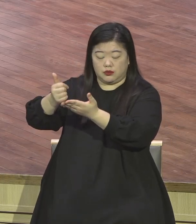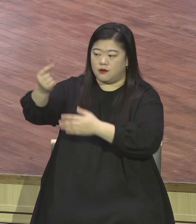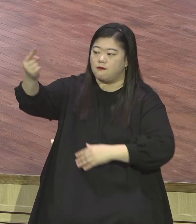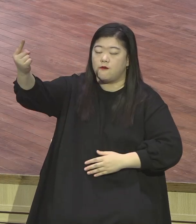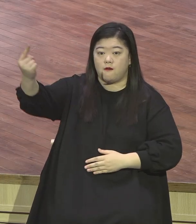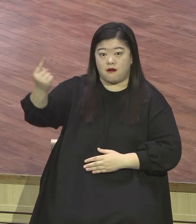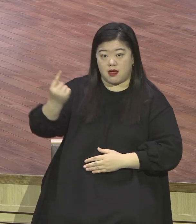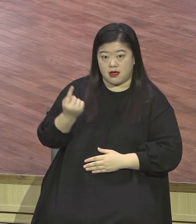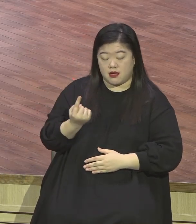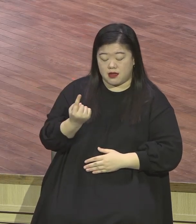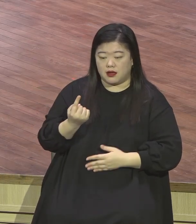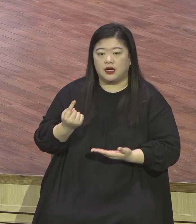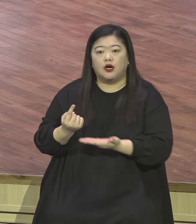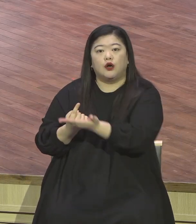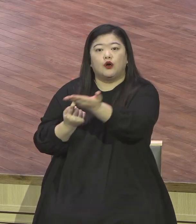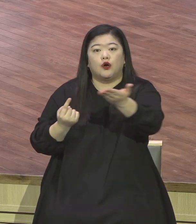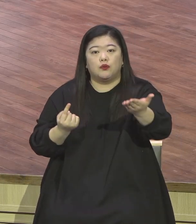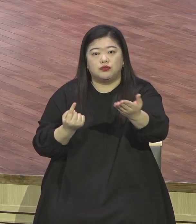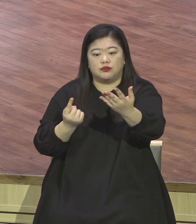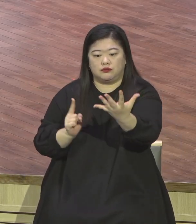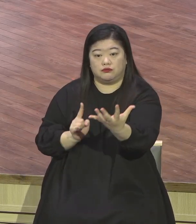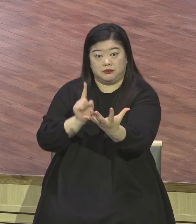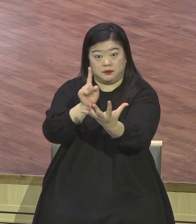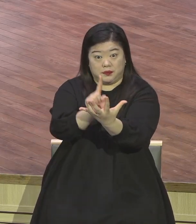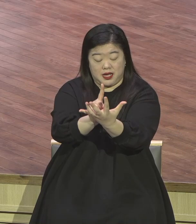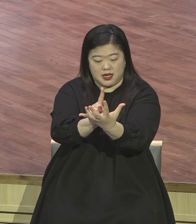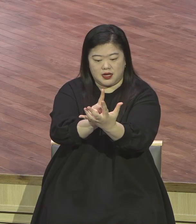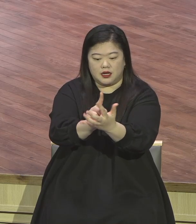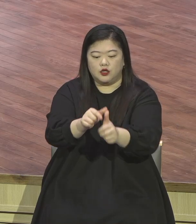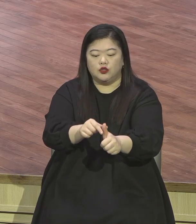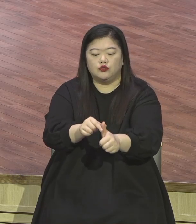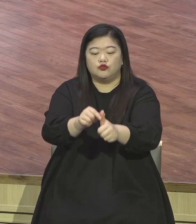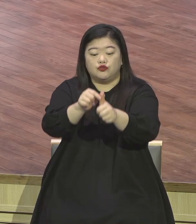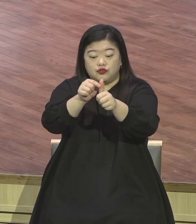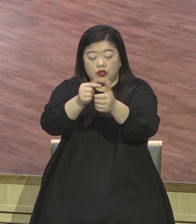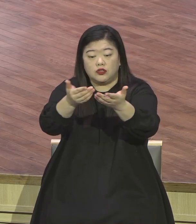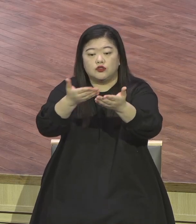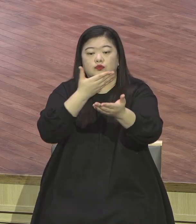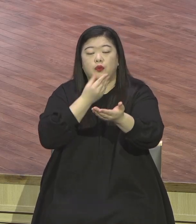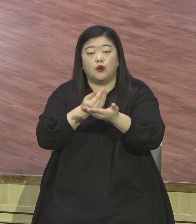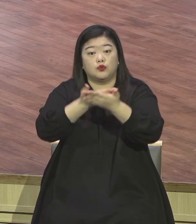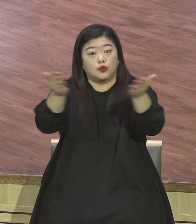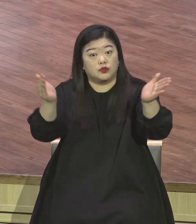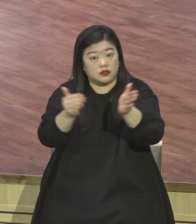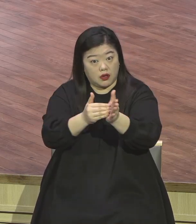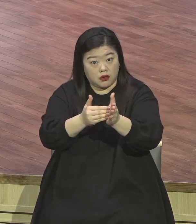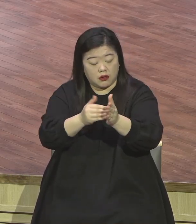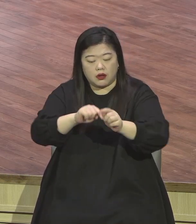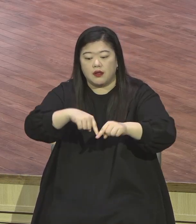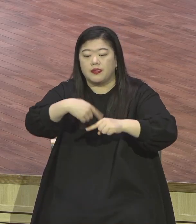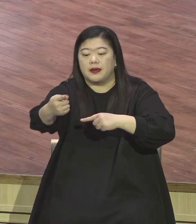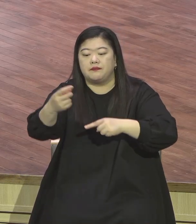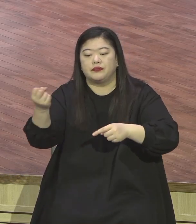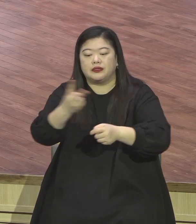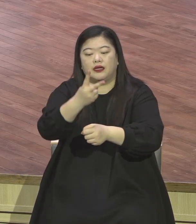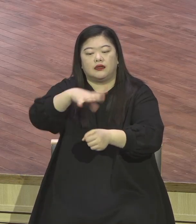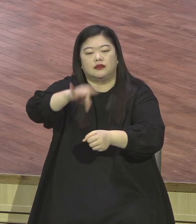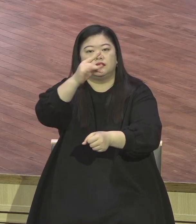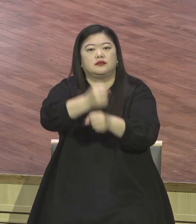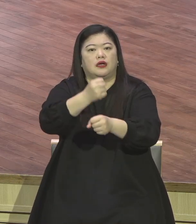구원의 축복 생명이 회복되는 제 창조의 축복이 임한 거예요 영원한 생명 예수님이